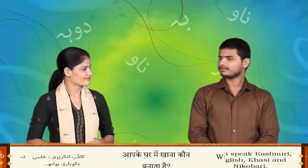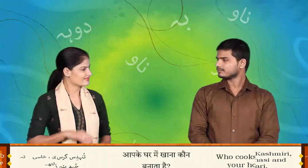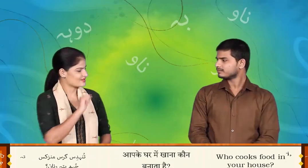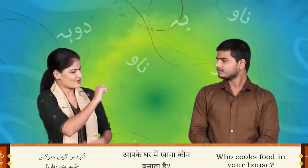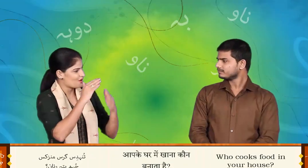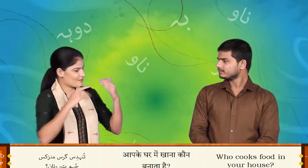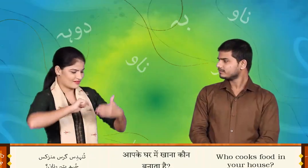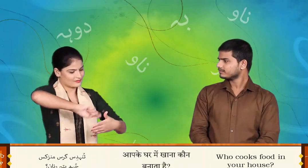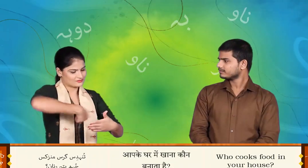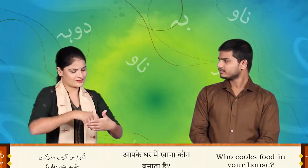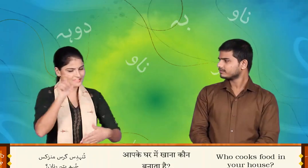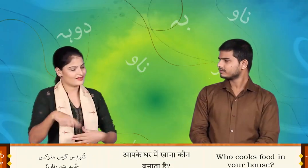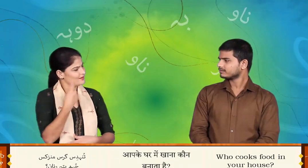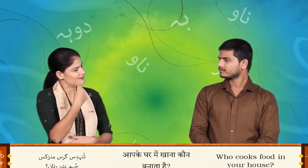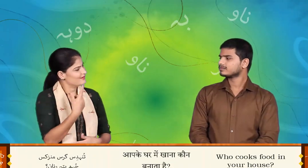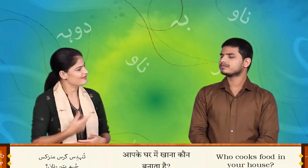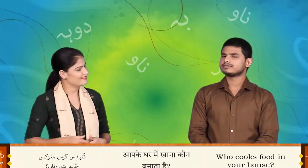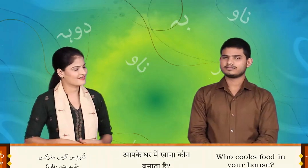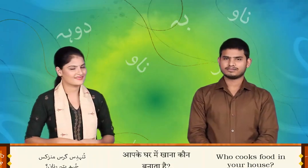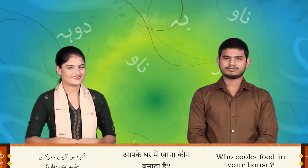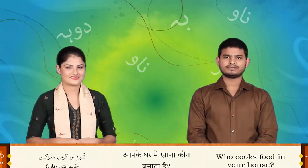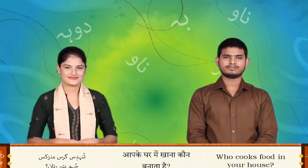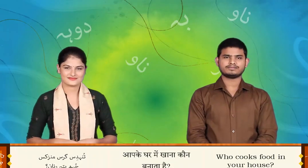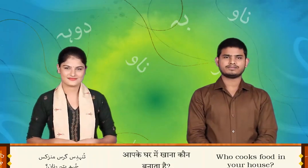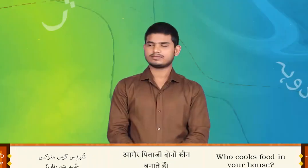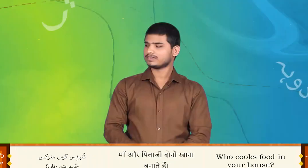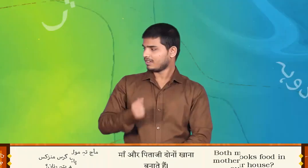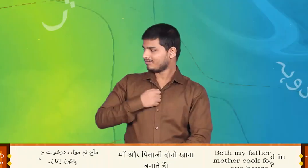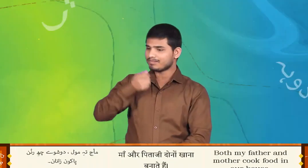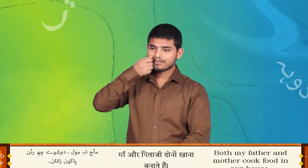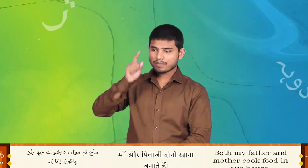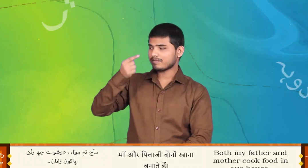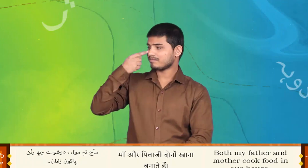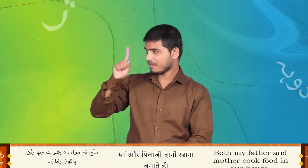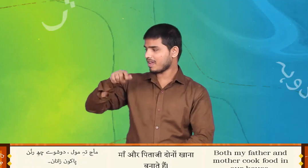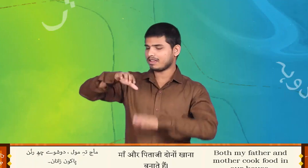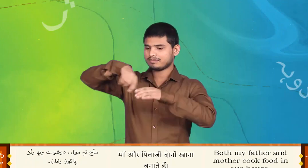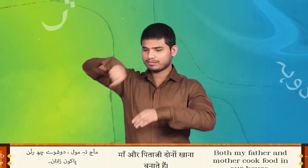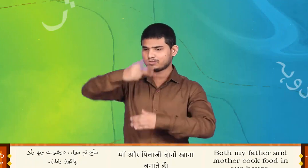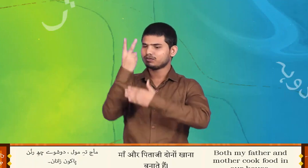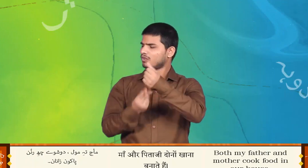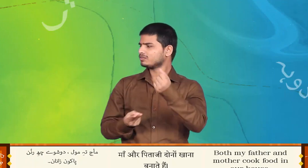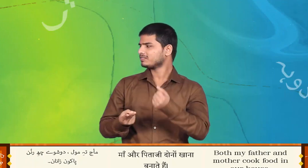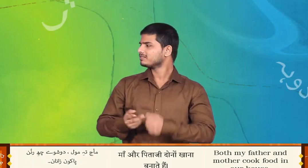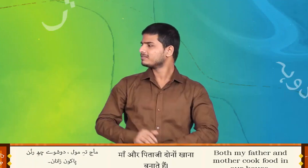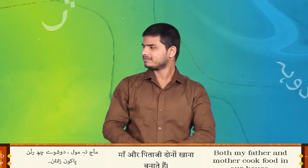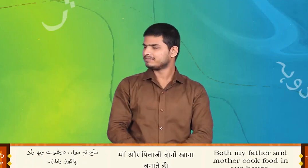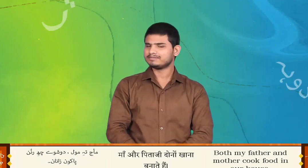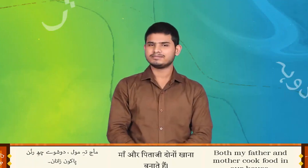तून्दिस गरसमांच कुस चु बत रनान मर्ज तर मोल दन्वेच रनन पाकुन जानान